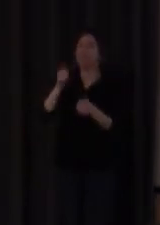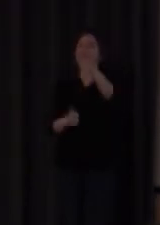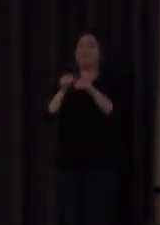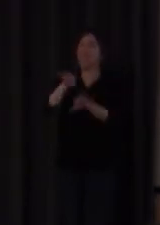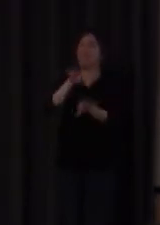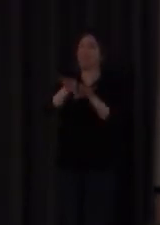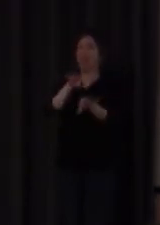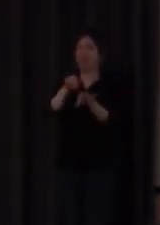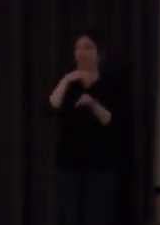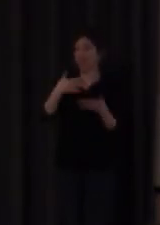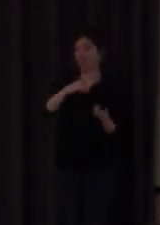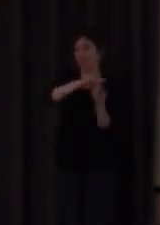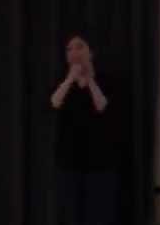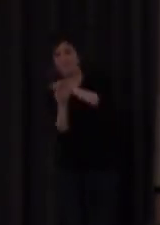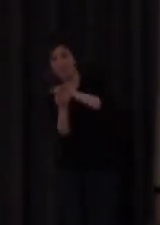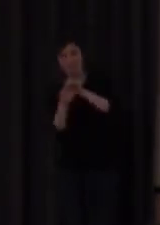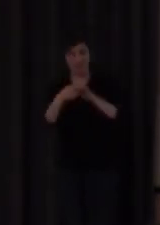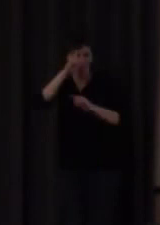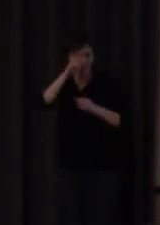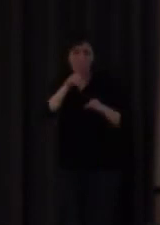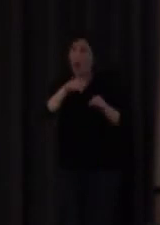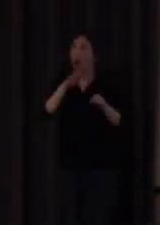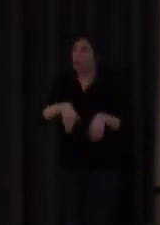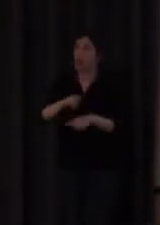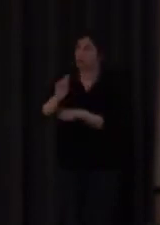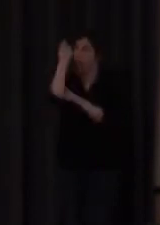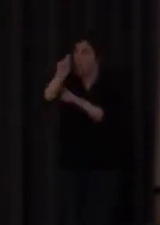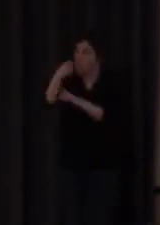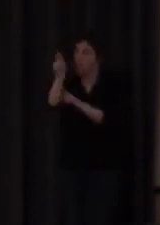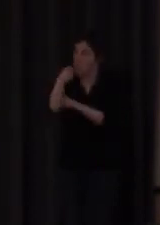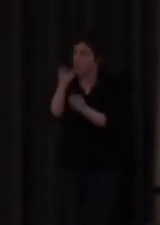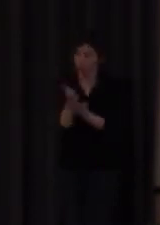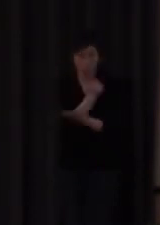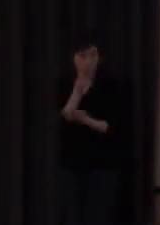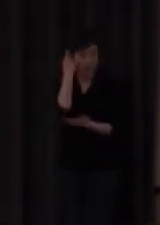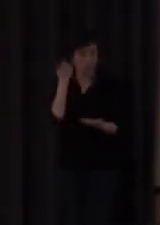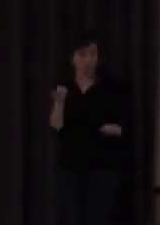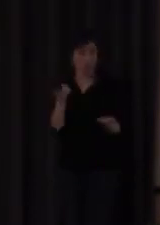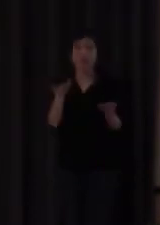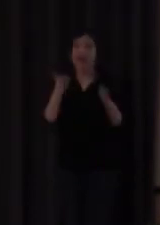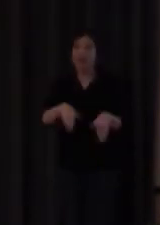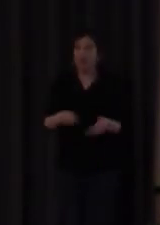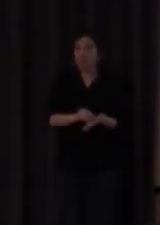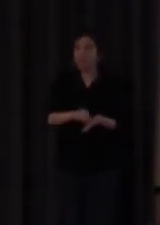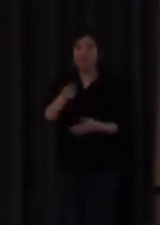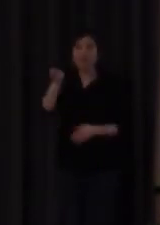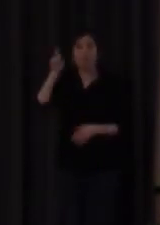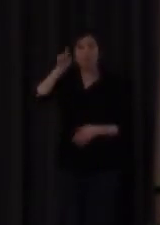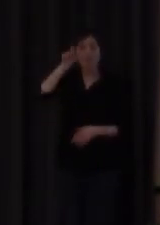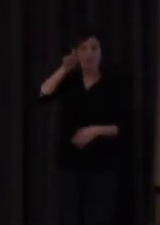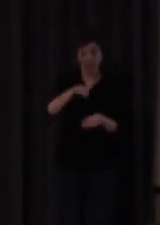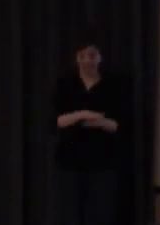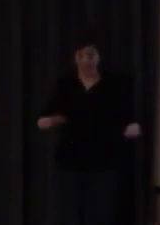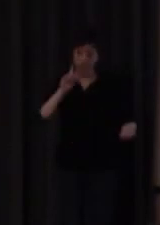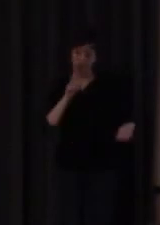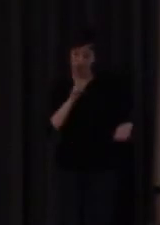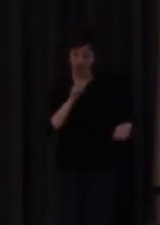bien pues este empeño que tienen muchos profesores de niños sordos o el éxito de alguna manera